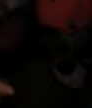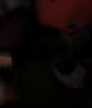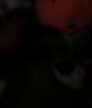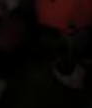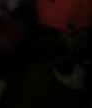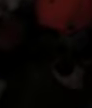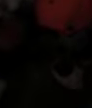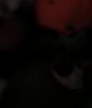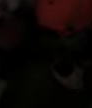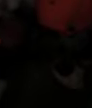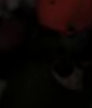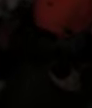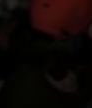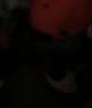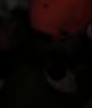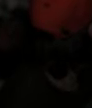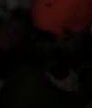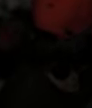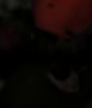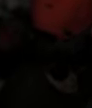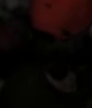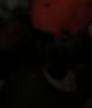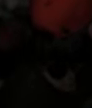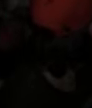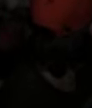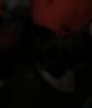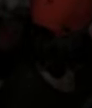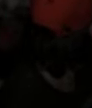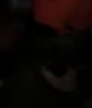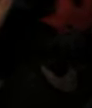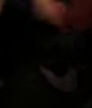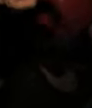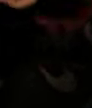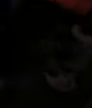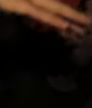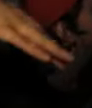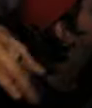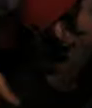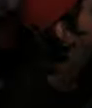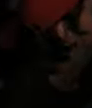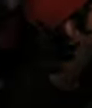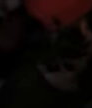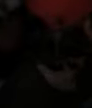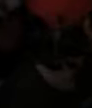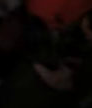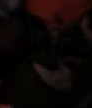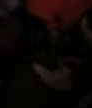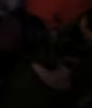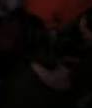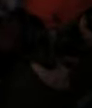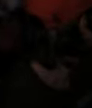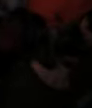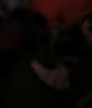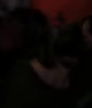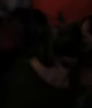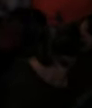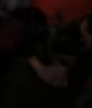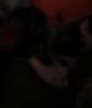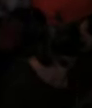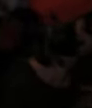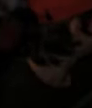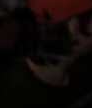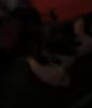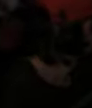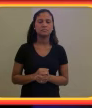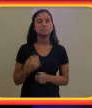Muitos ouvintes vêm participar por curiosidade, sem conhecer a respeito da cultura surda e por interesse, têm descoberto um pouco mais